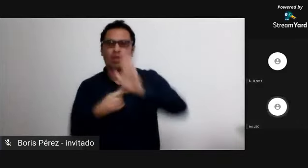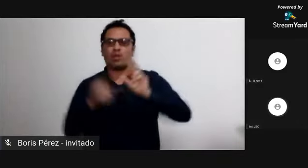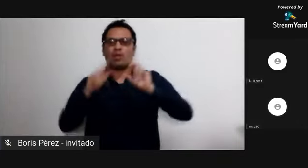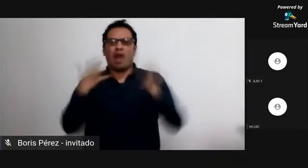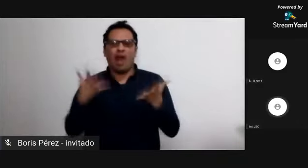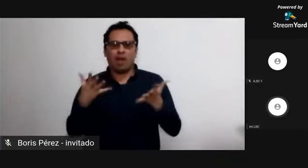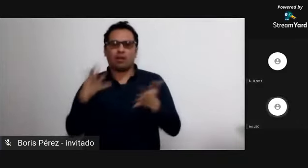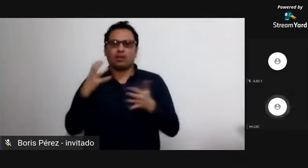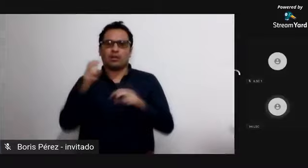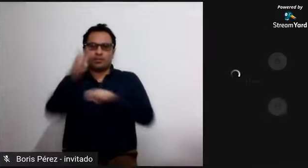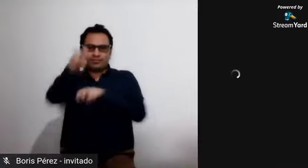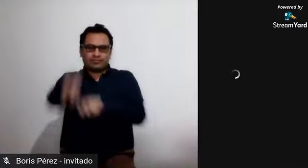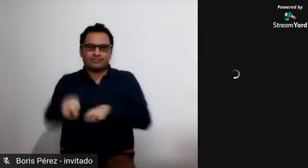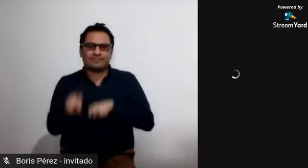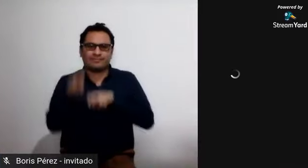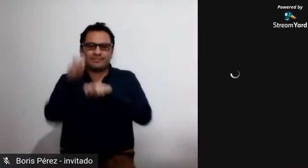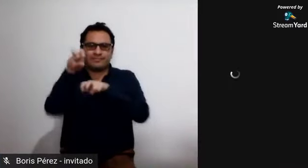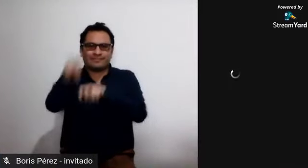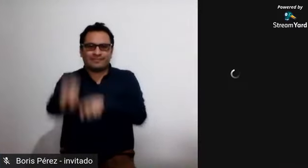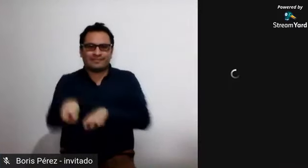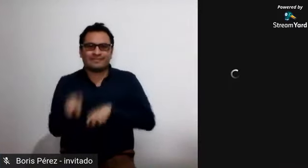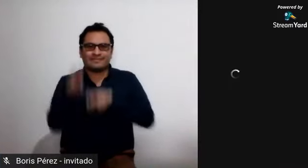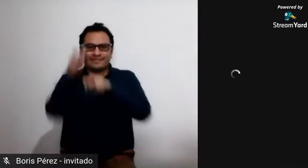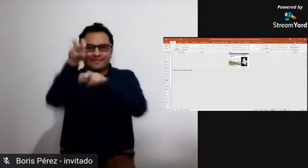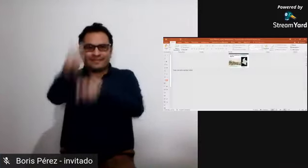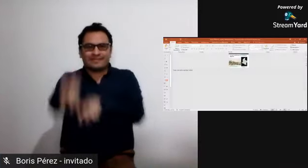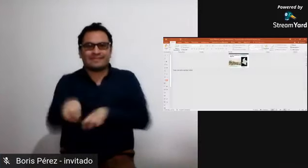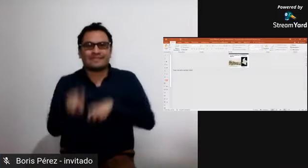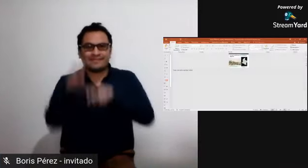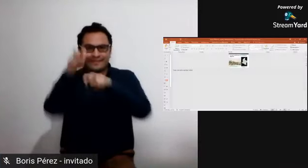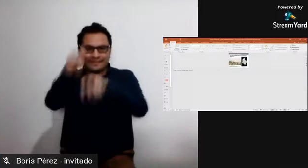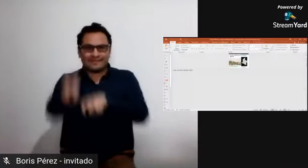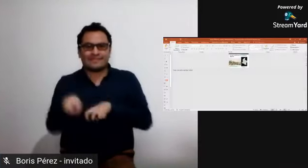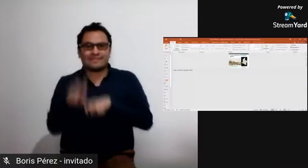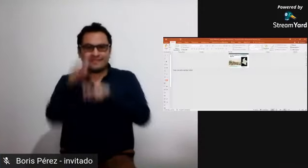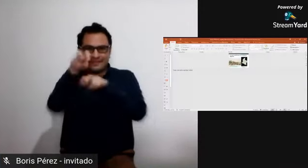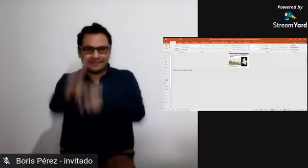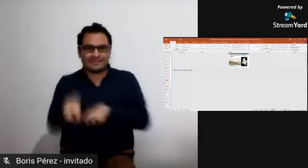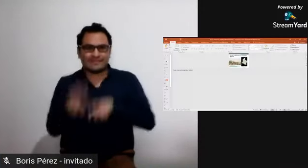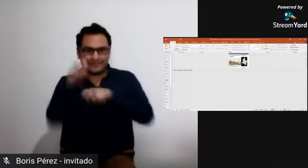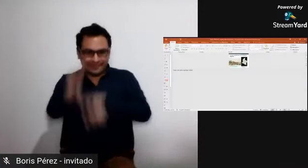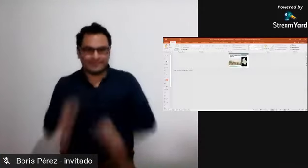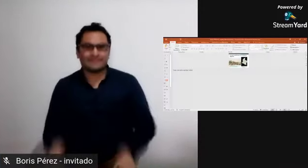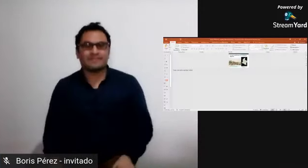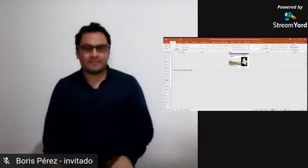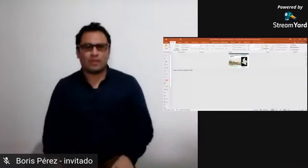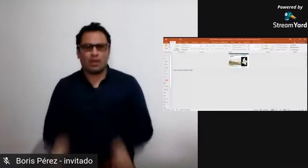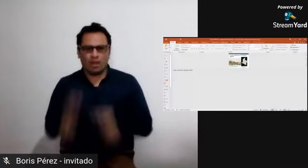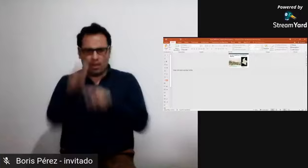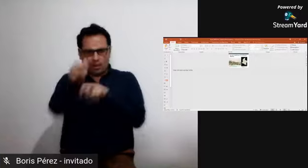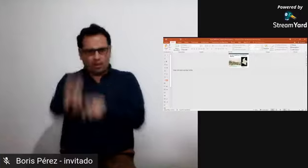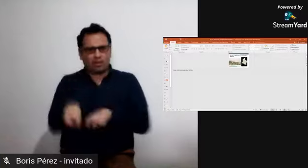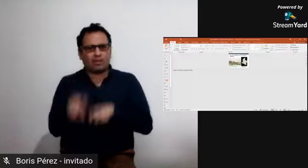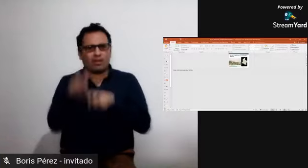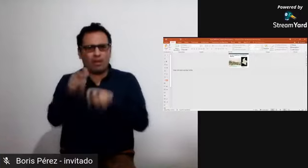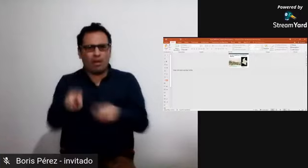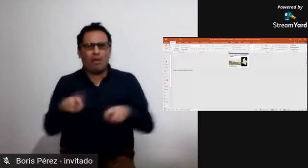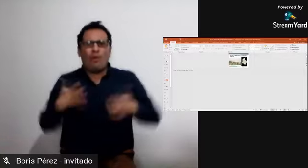oro y también en la siguiente imagen podemos ver cómo se dedicaban a la agricultura